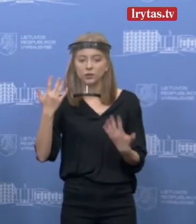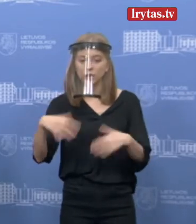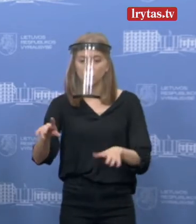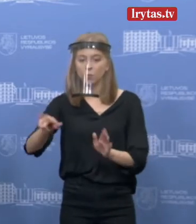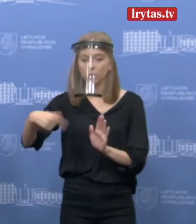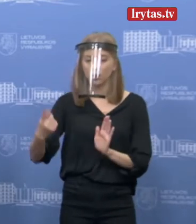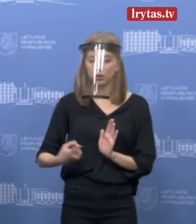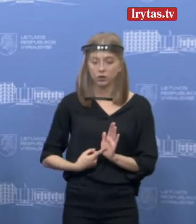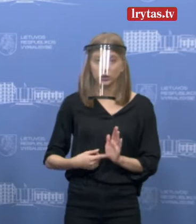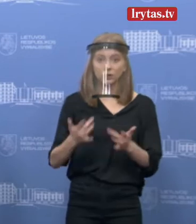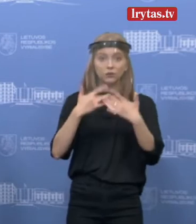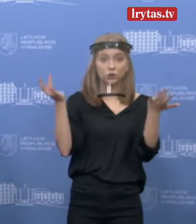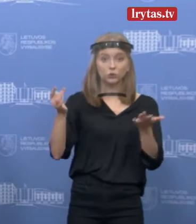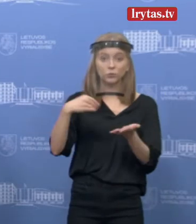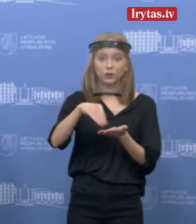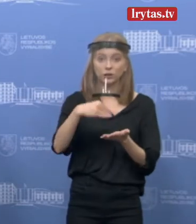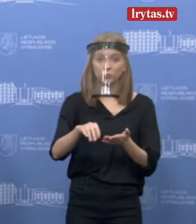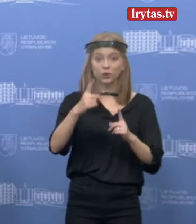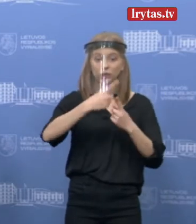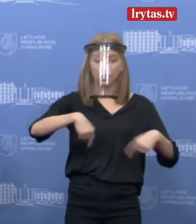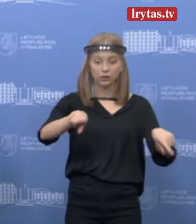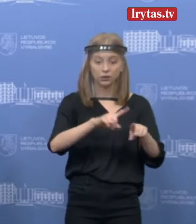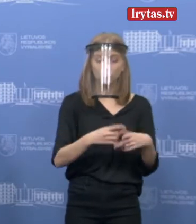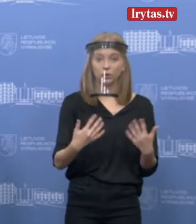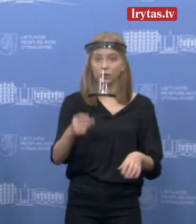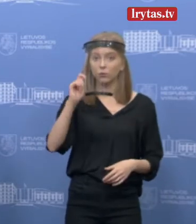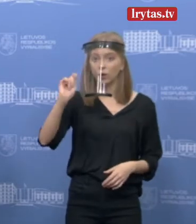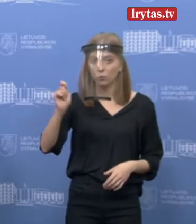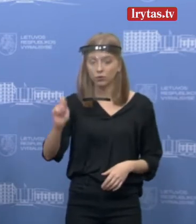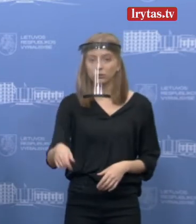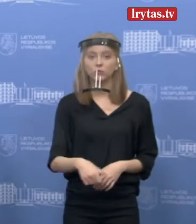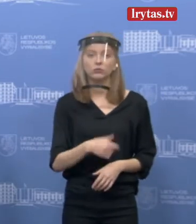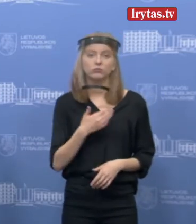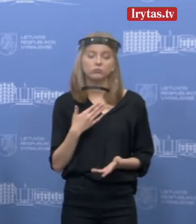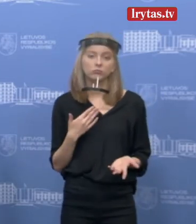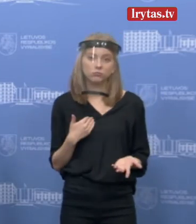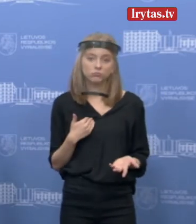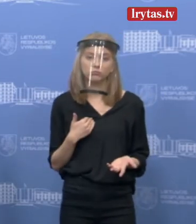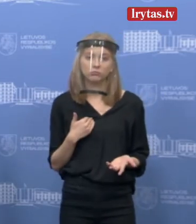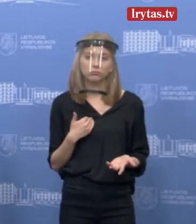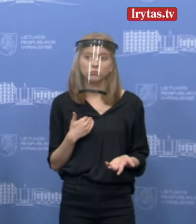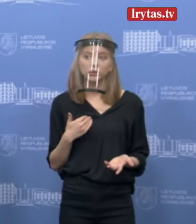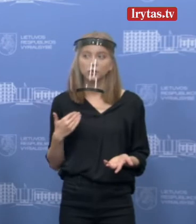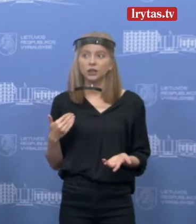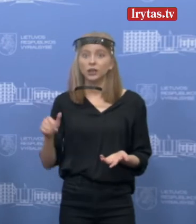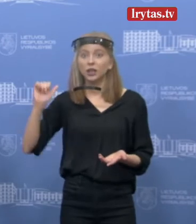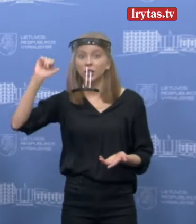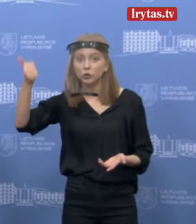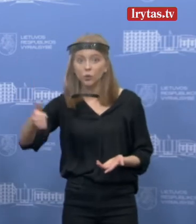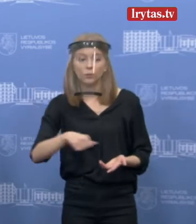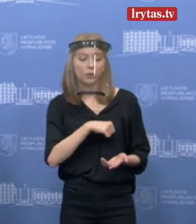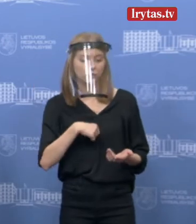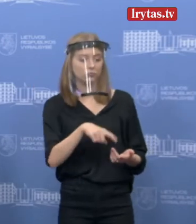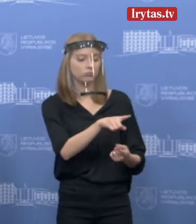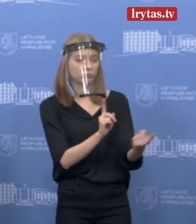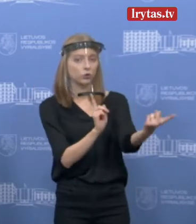viešai pakomentavo, kad mūsų pasirinktas pirkimo kelias galbūt ne visiškai yra teisingas, tai mes rytoj susitinkam su viešųjų pirkimų